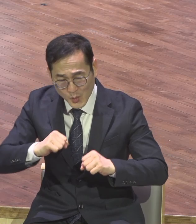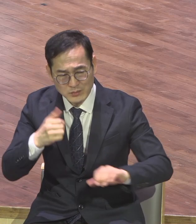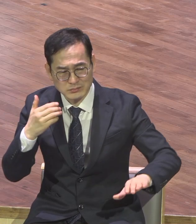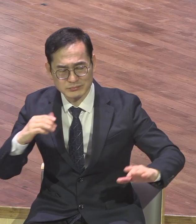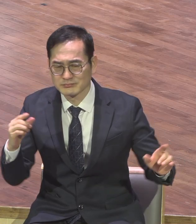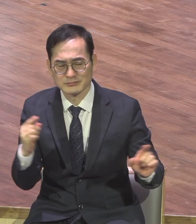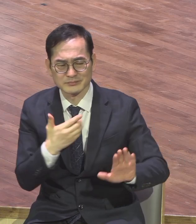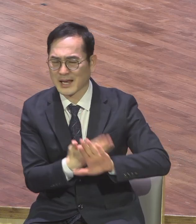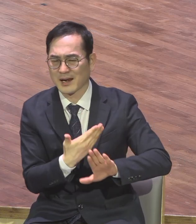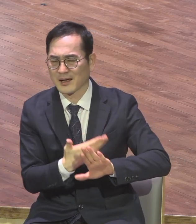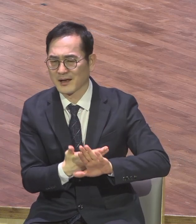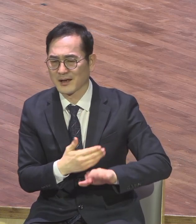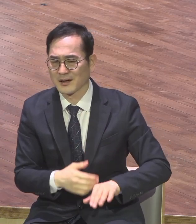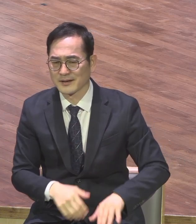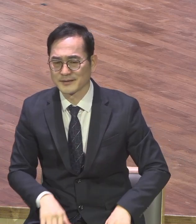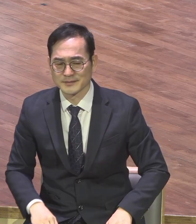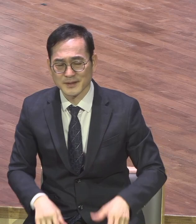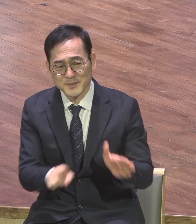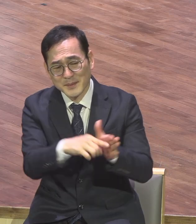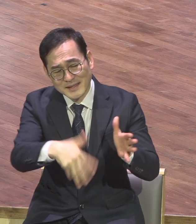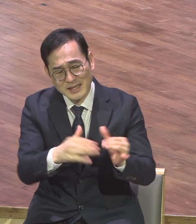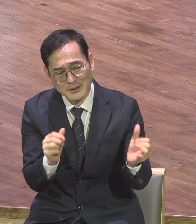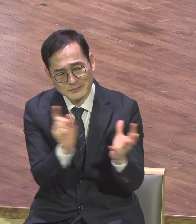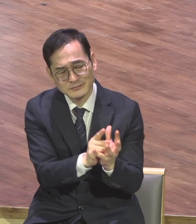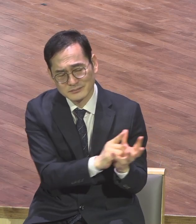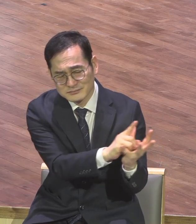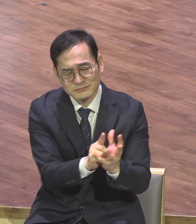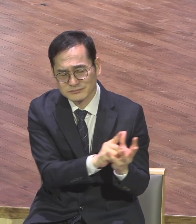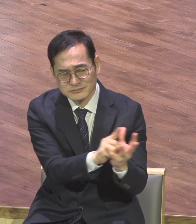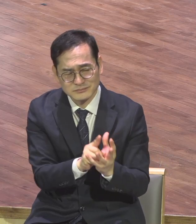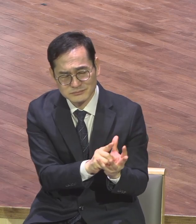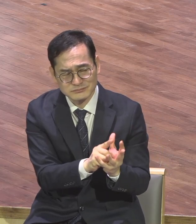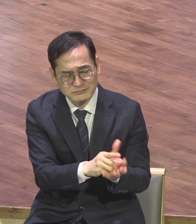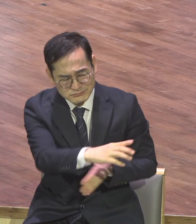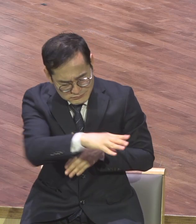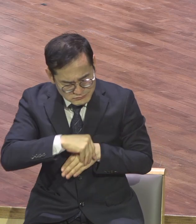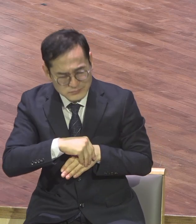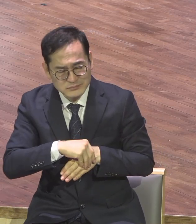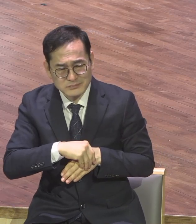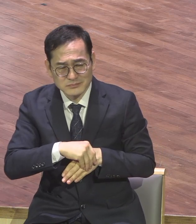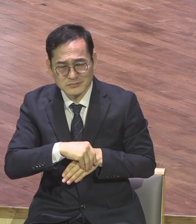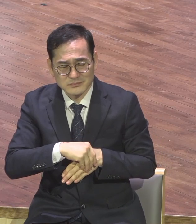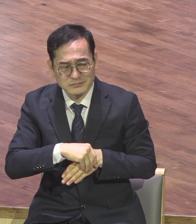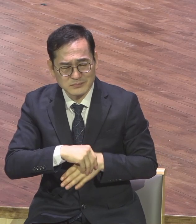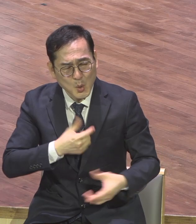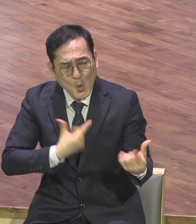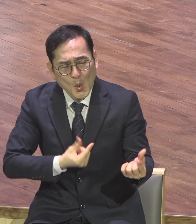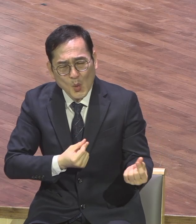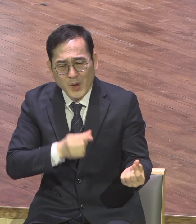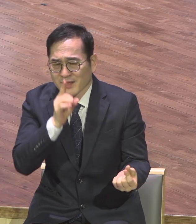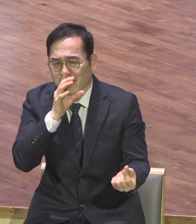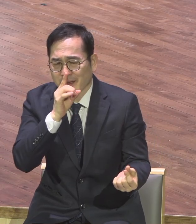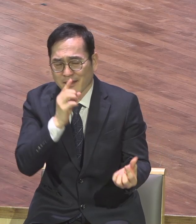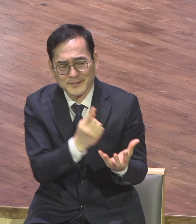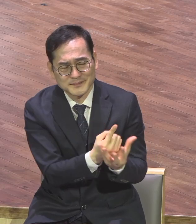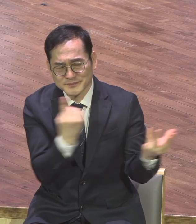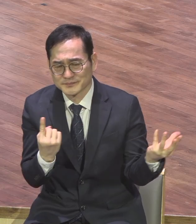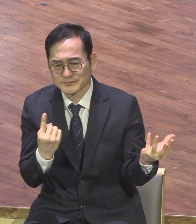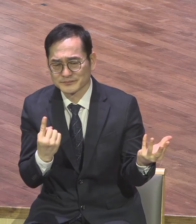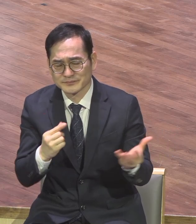체질화가 돼가지고 아직도 못 고치고 있으면 이번 기회에 고치시기 바랍니다 나는 불신자하고 다르다